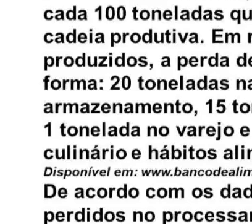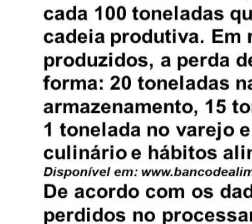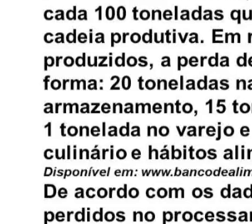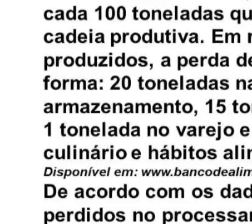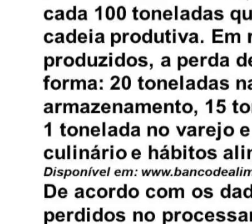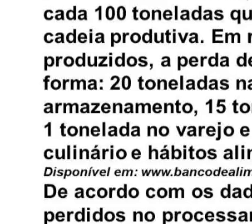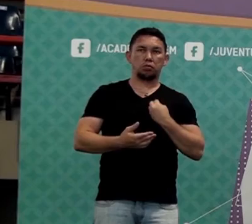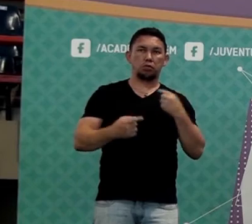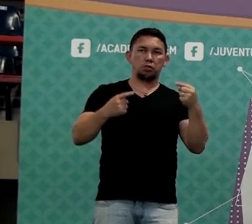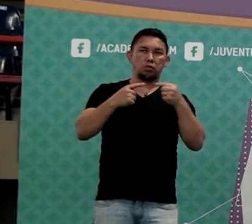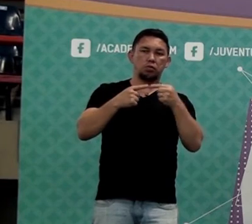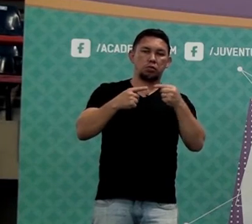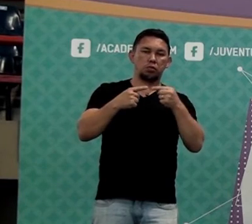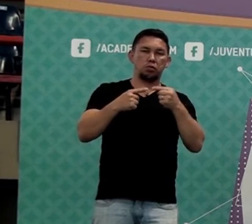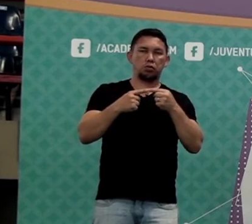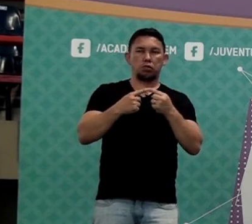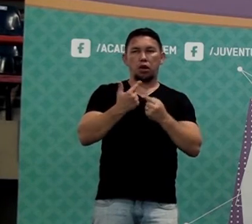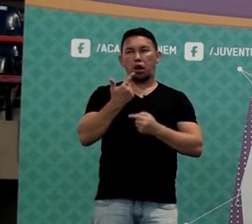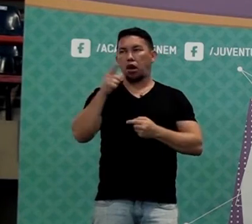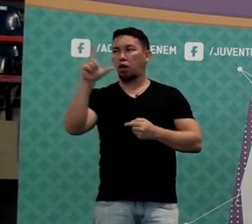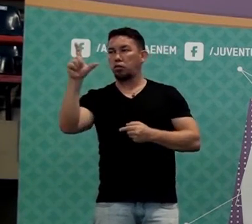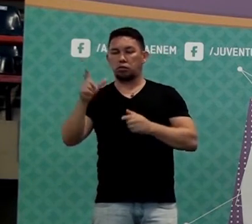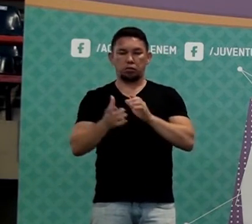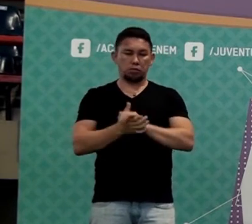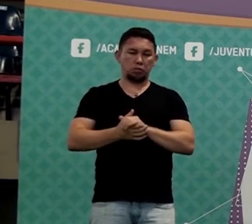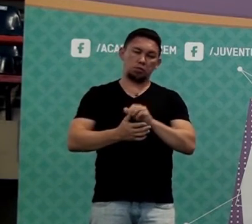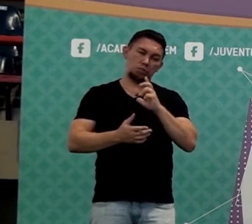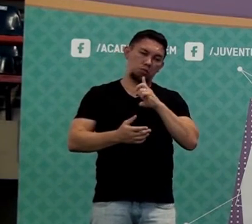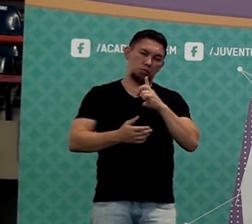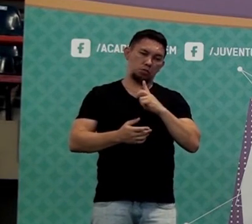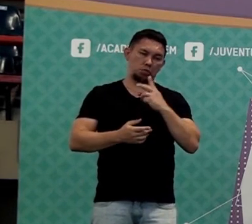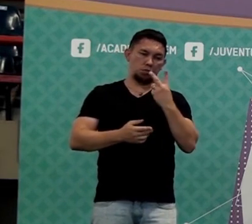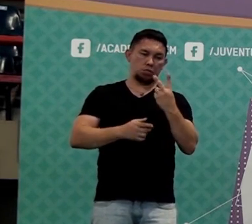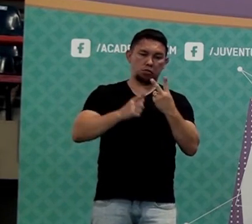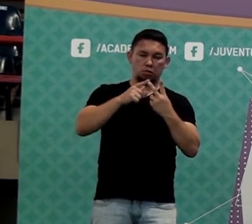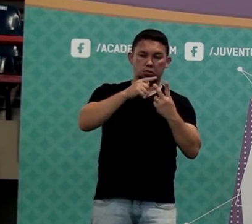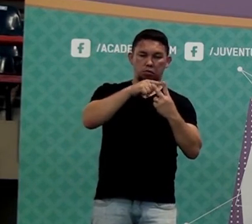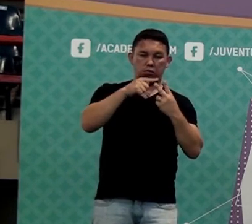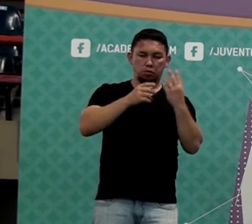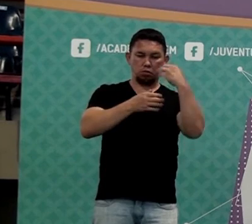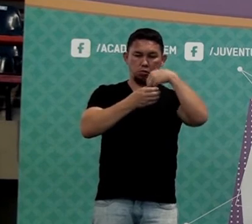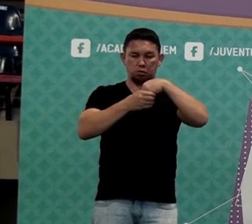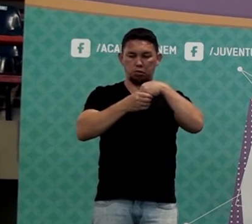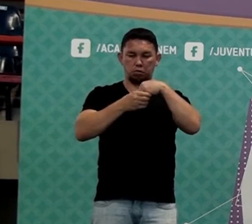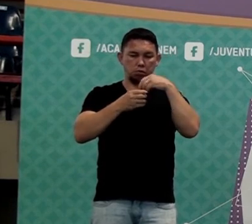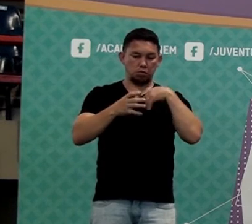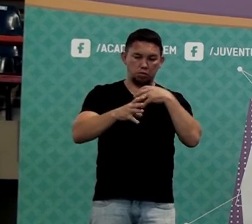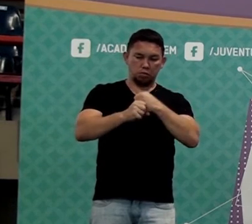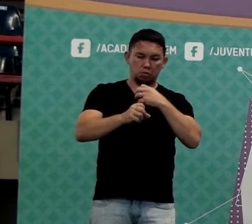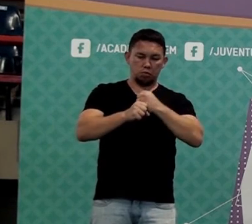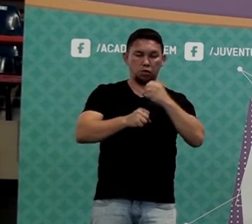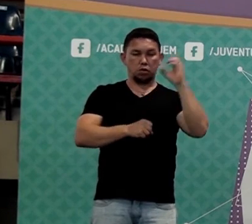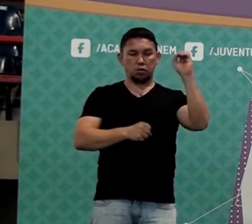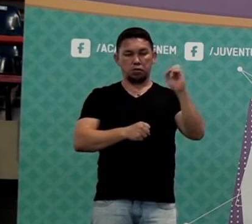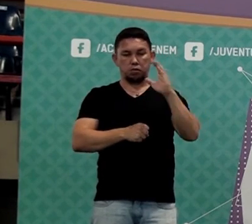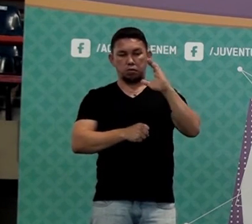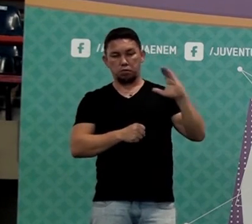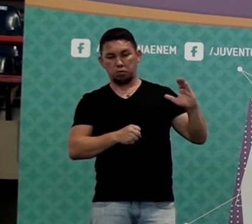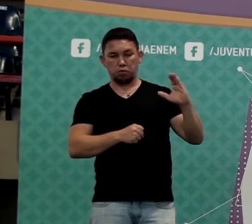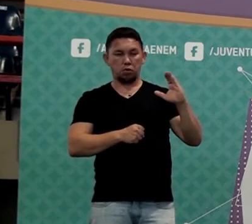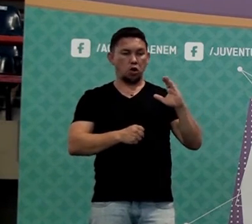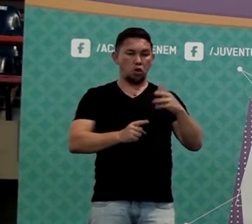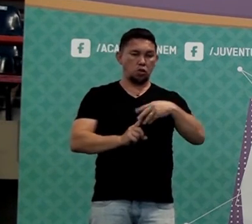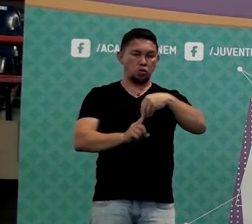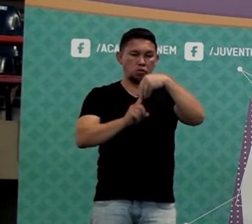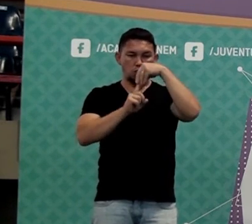em relação à outra. Sempre tem duas coisas envolvidas no processo de porcentagem. Porcentagem